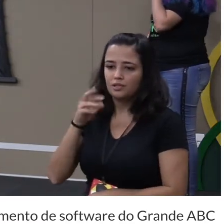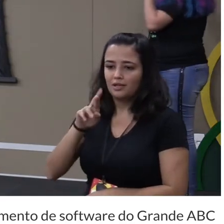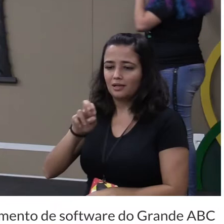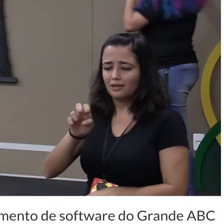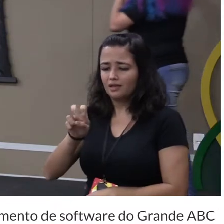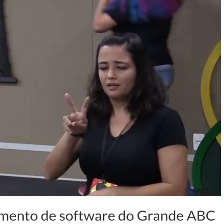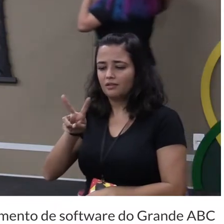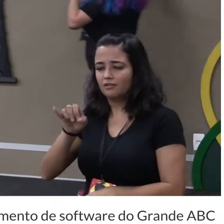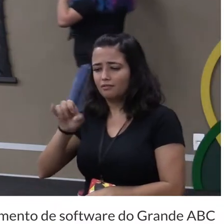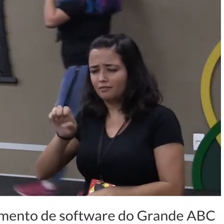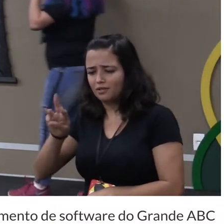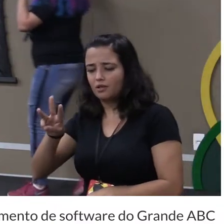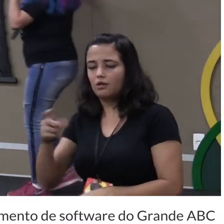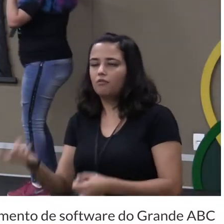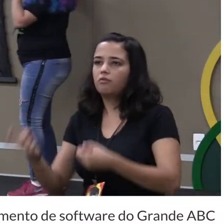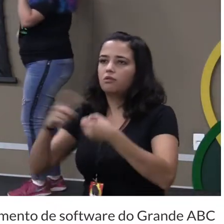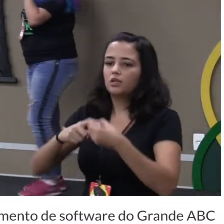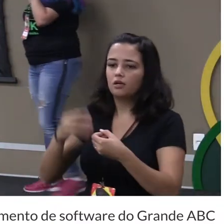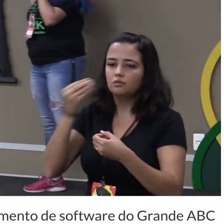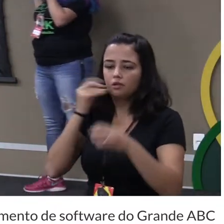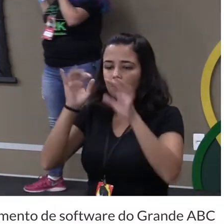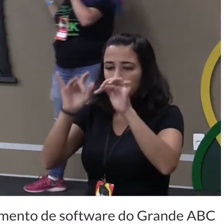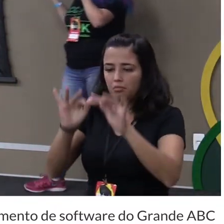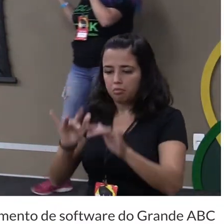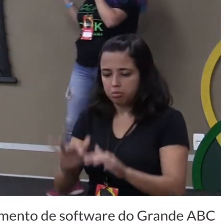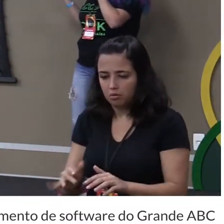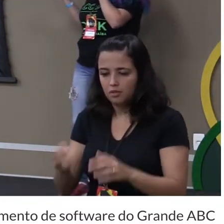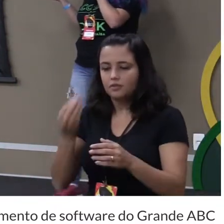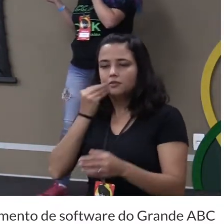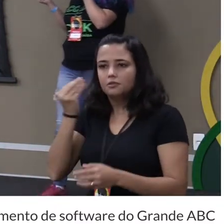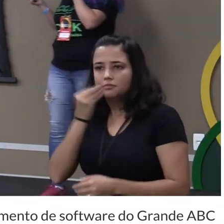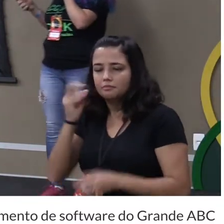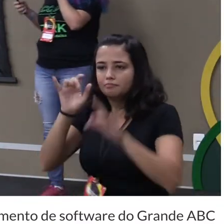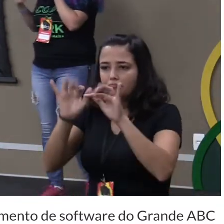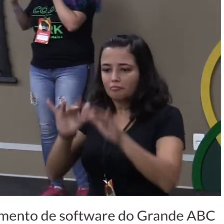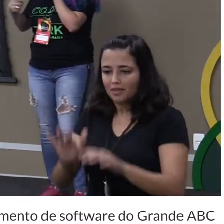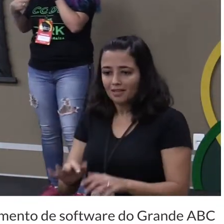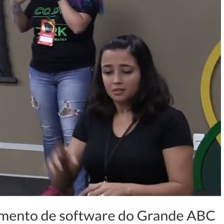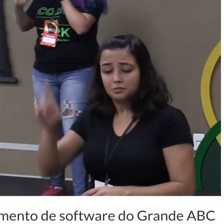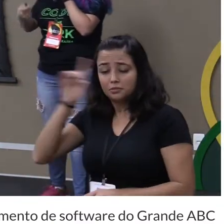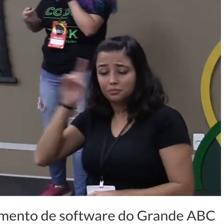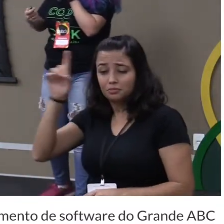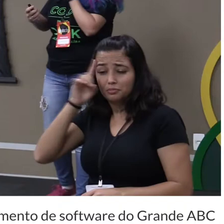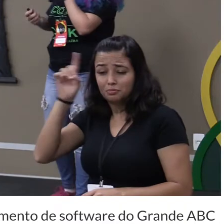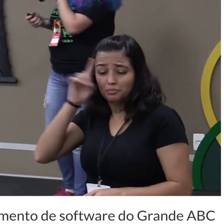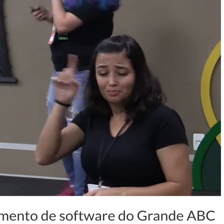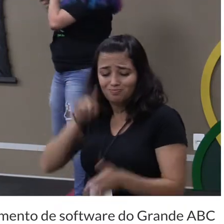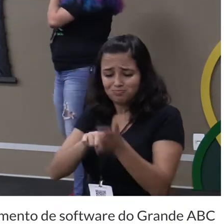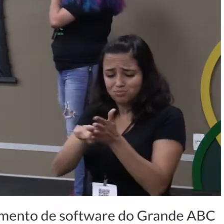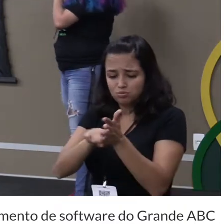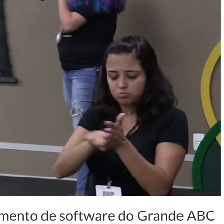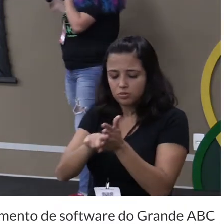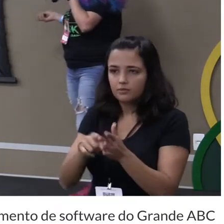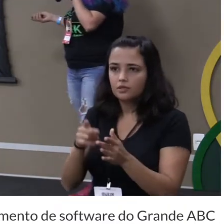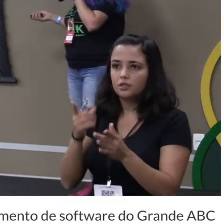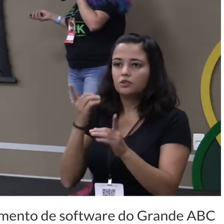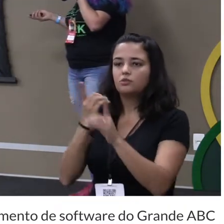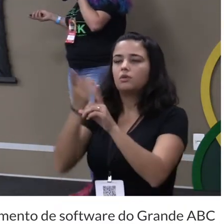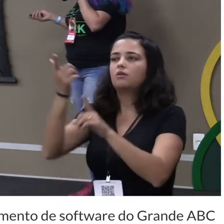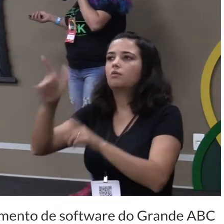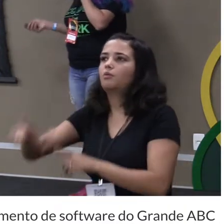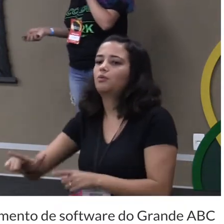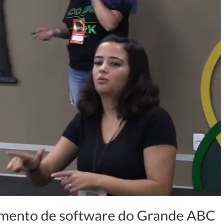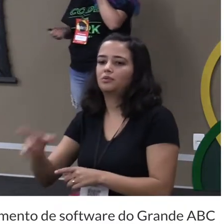eu mesmo já voltava pro fazendo ou pro fazer sabe porque cada dia que eu pesquisava uma coisa eu descobria outras